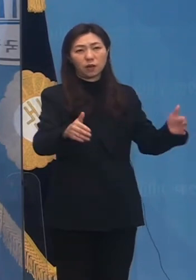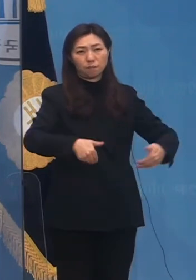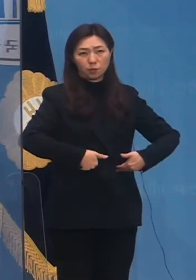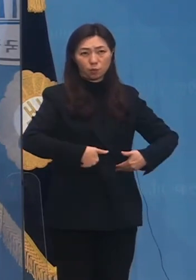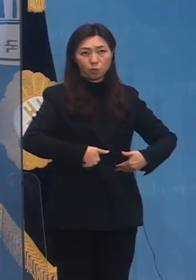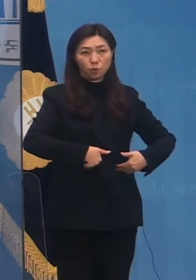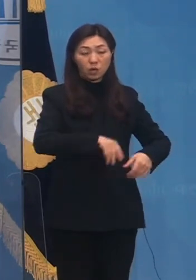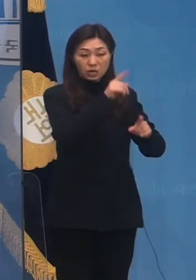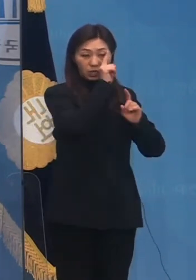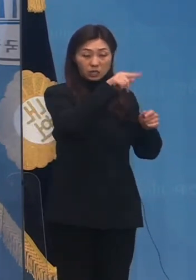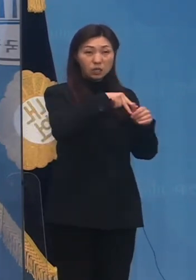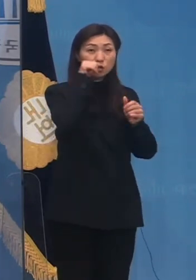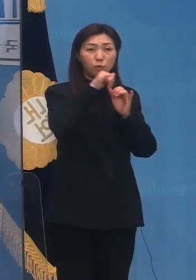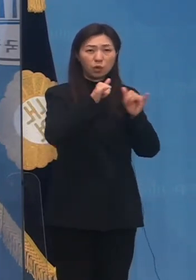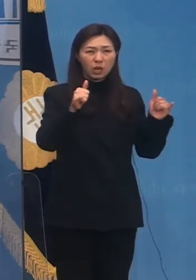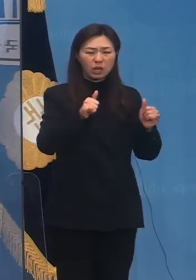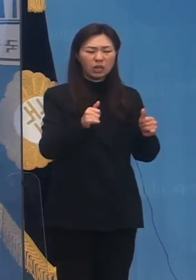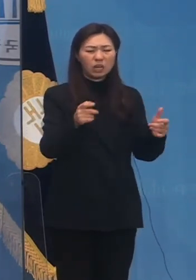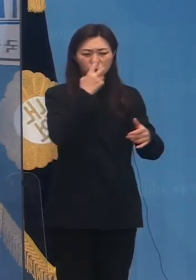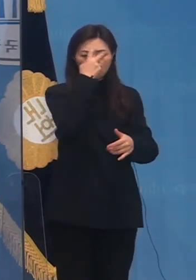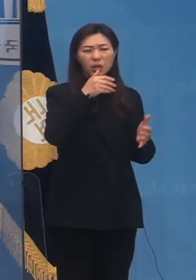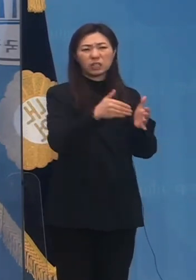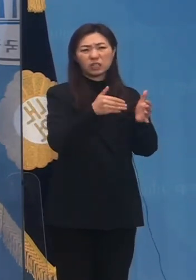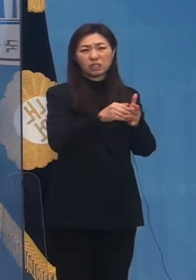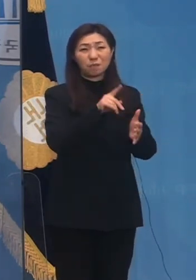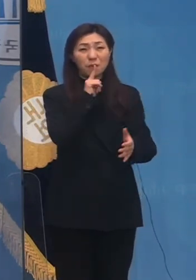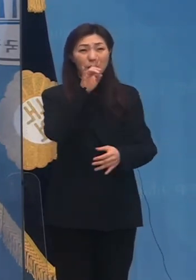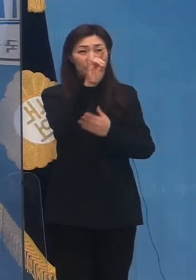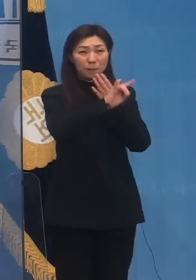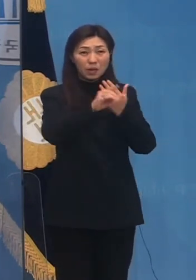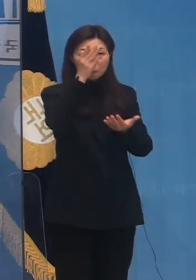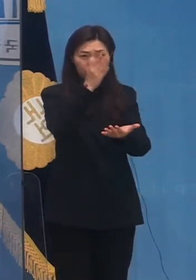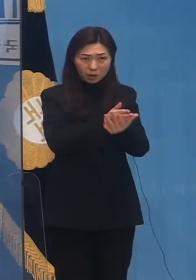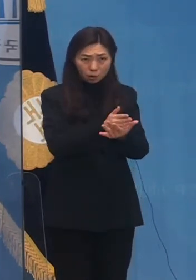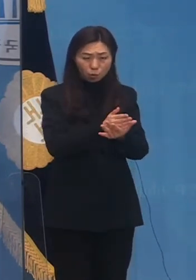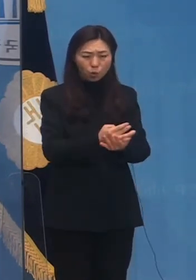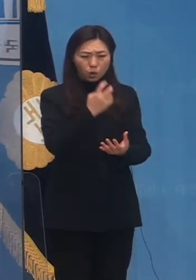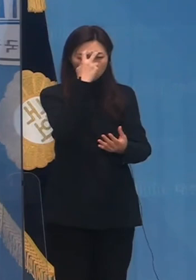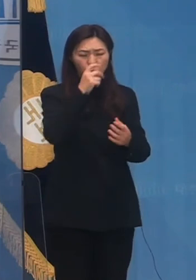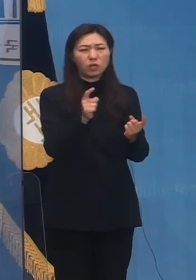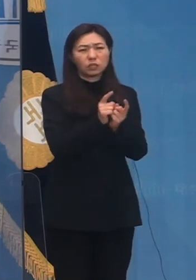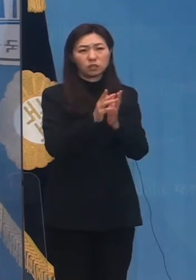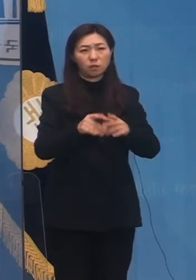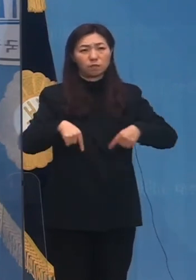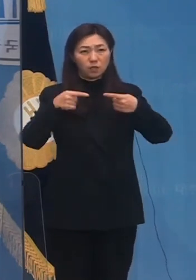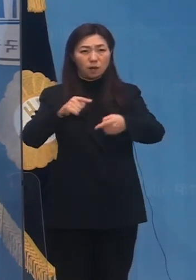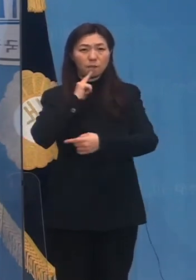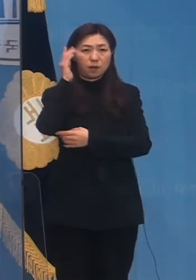끝난 수사라고 변명할 것이 아니라 스스로 수사받겠다고 나서야 할 것입니다.